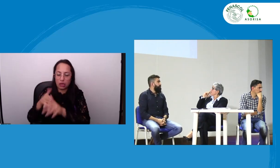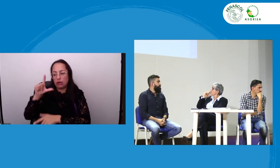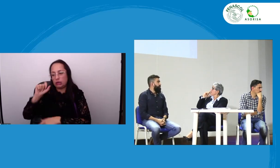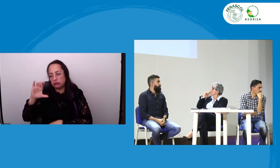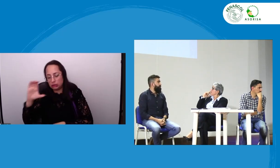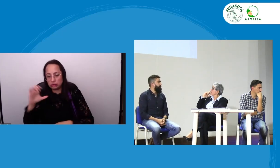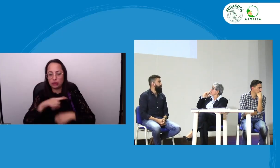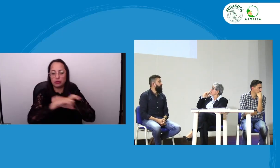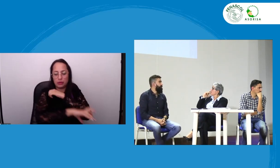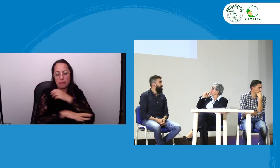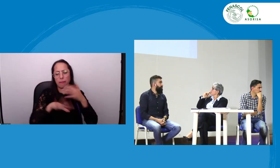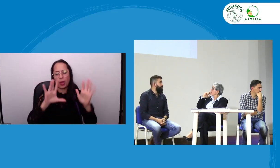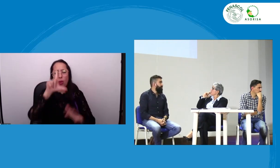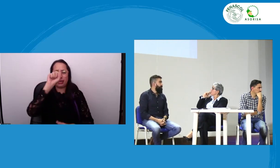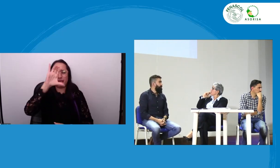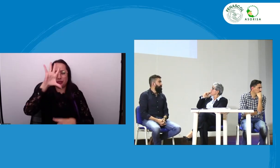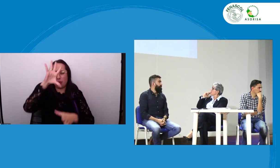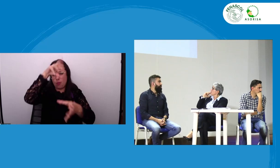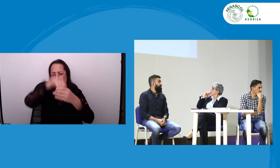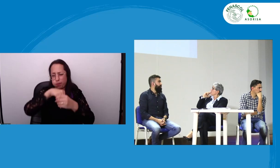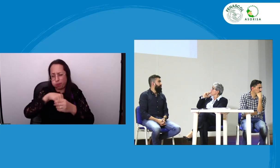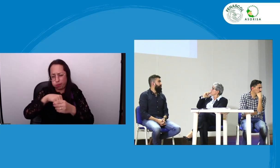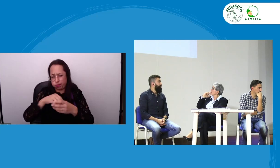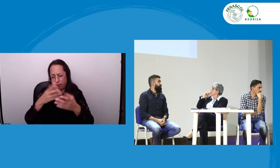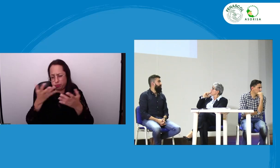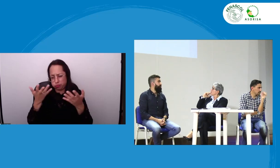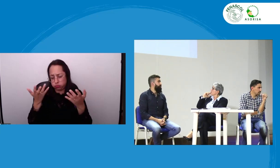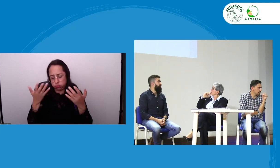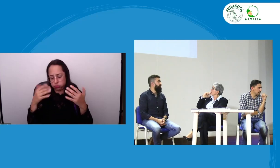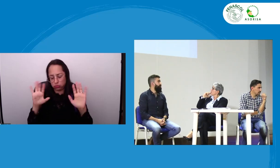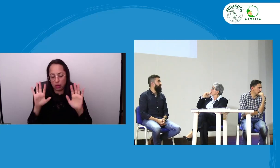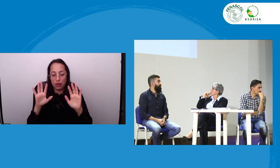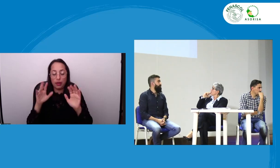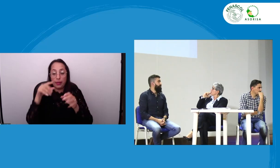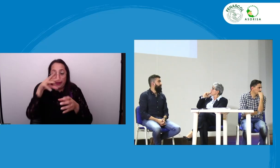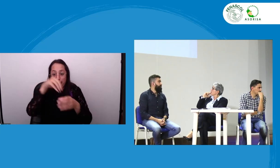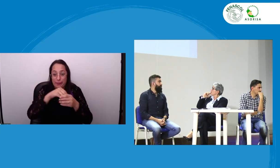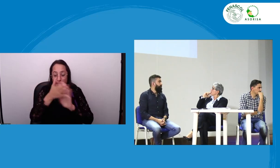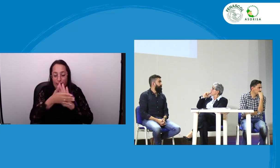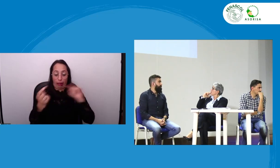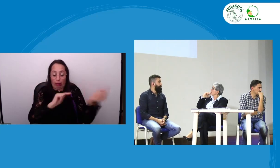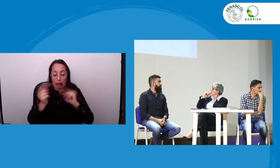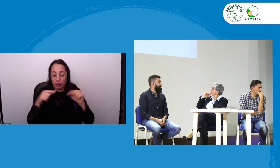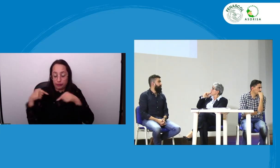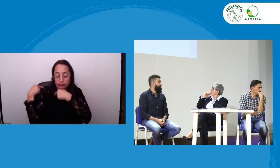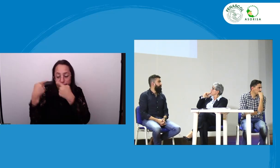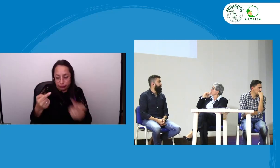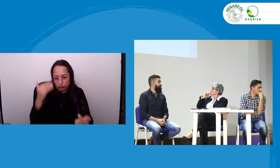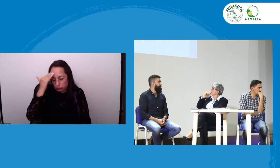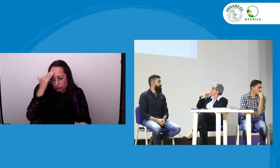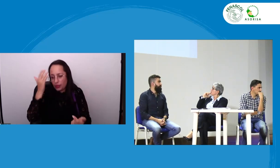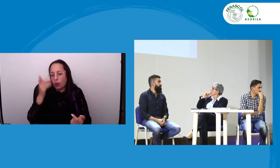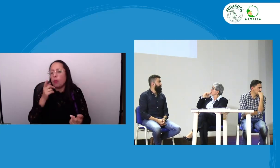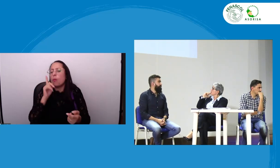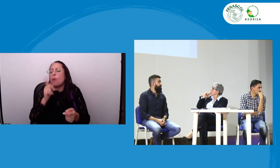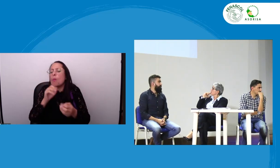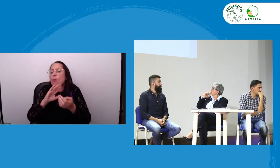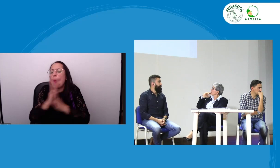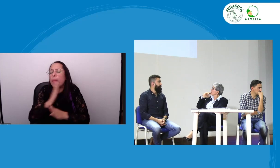durante muchos años sobre esa disputa entre lengua de señas colombiana y señas tal vez de árbol de vida y ha habido una disputa por muchos